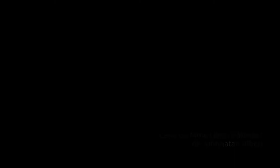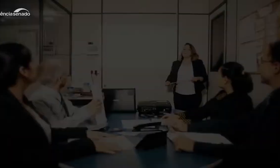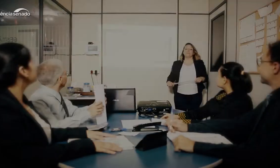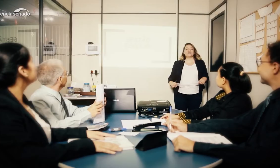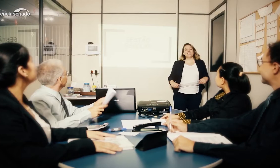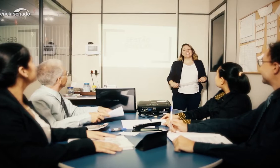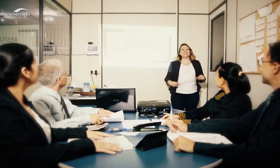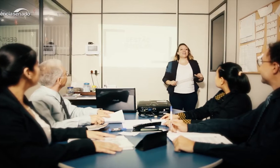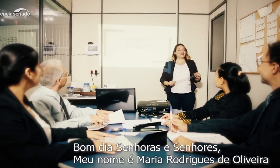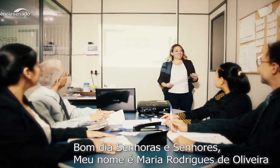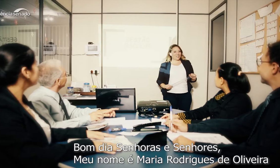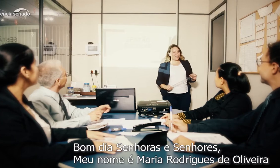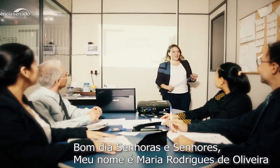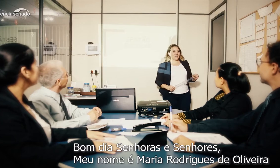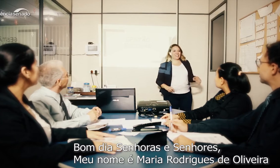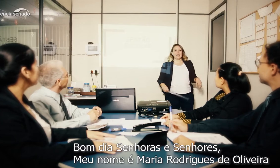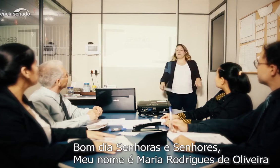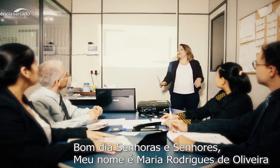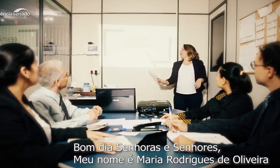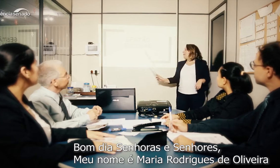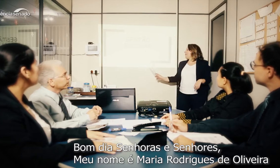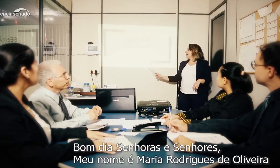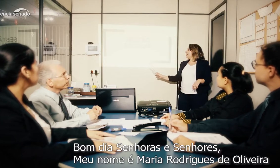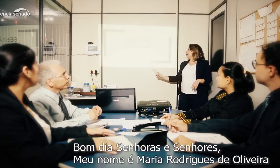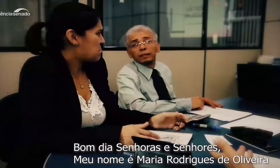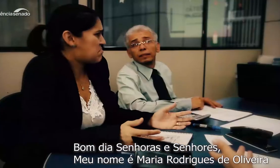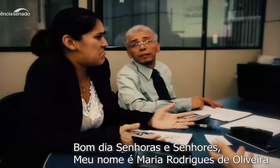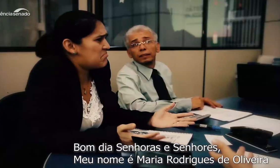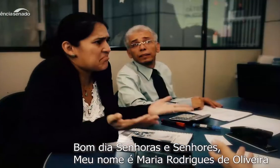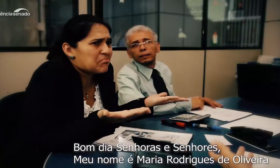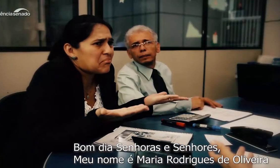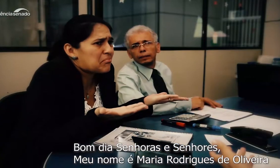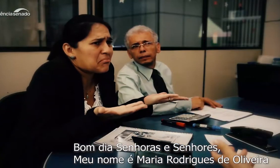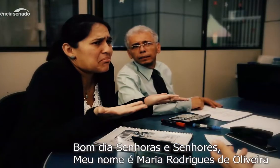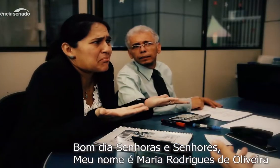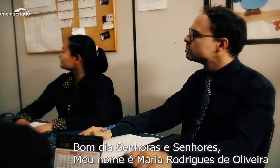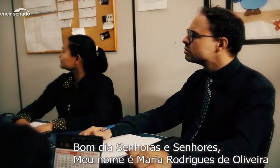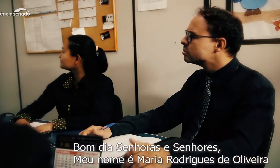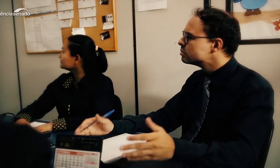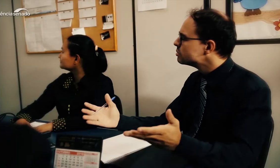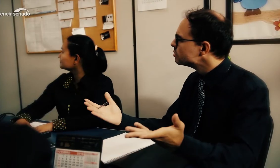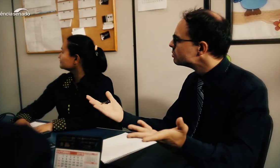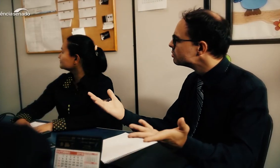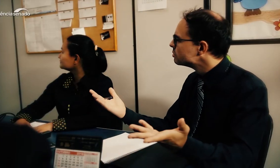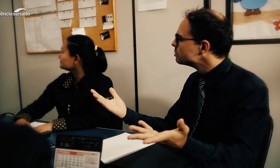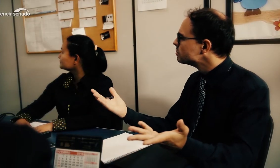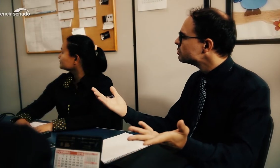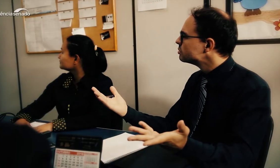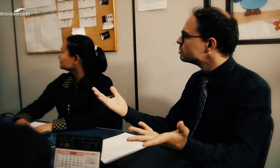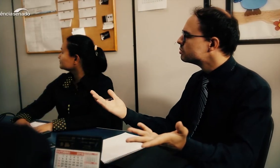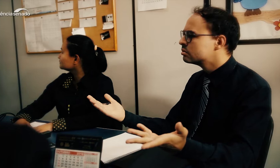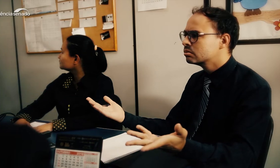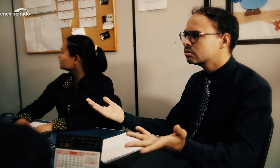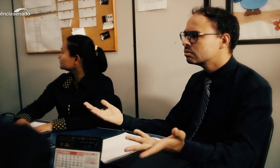Bom dia, senhoras senhores. Meu nome é Maria Rodrigues de Oliveira. Vamos começar a nossa reunião.